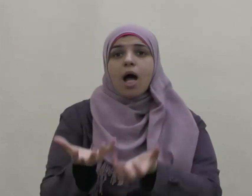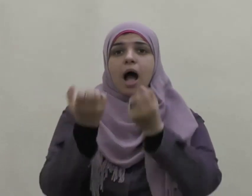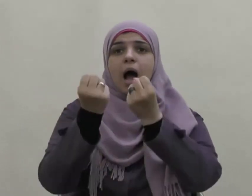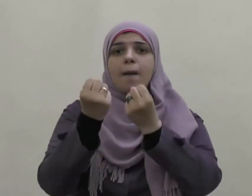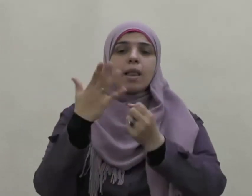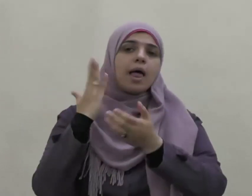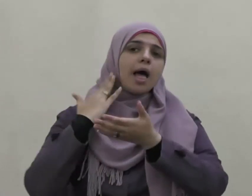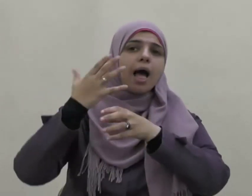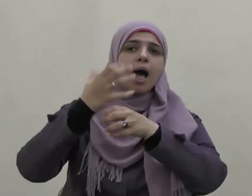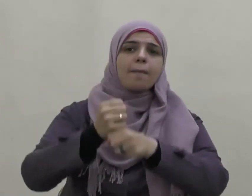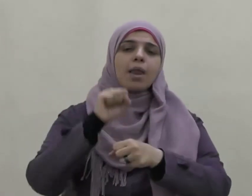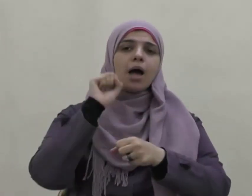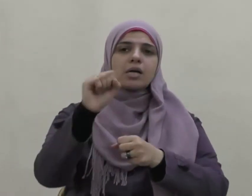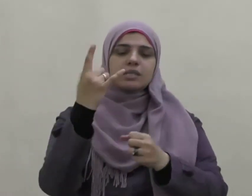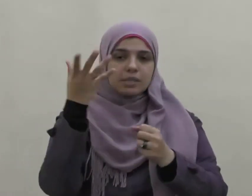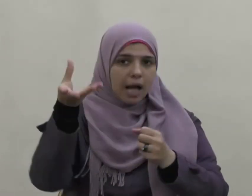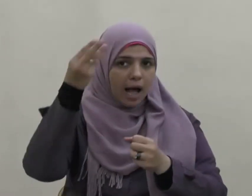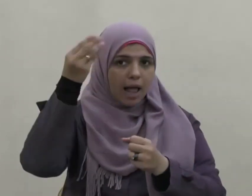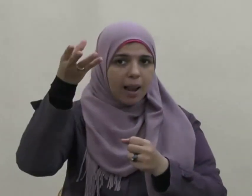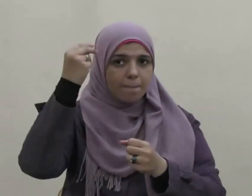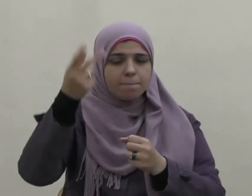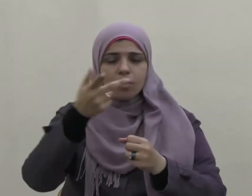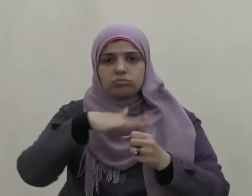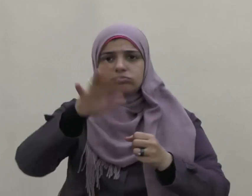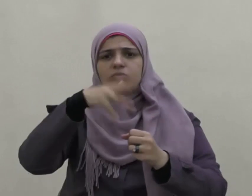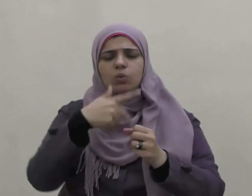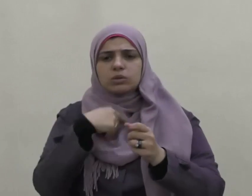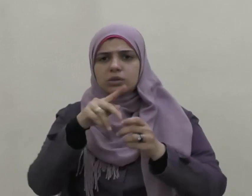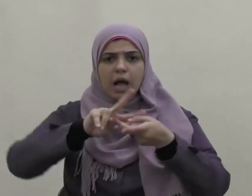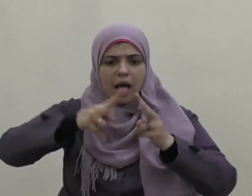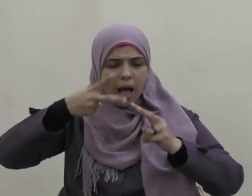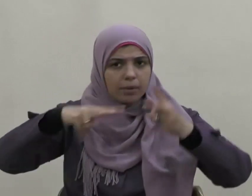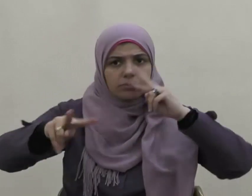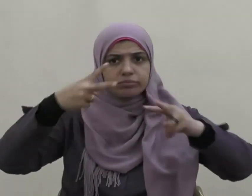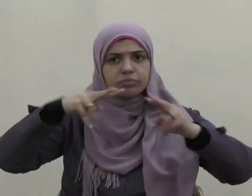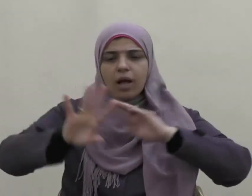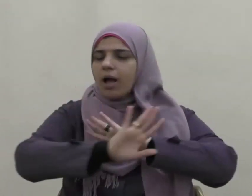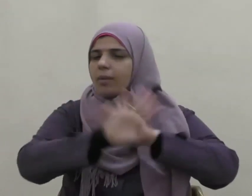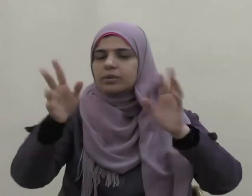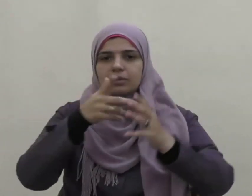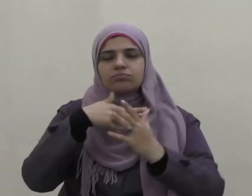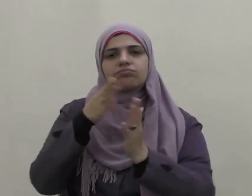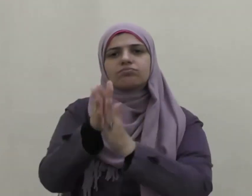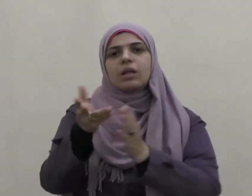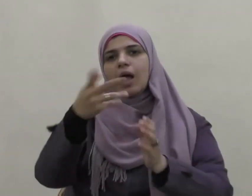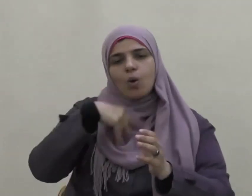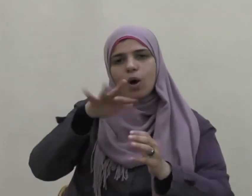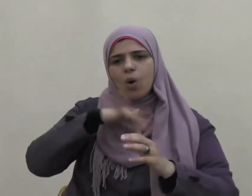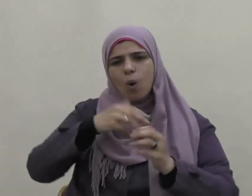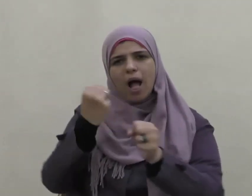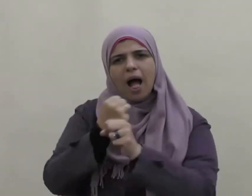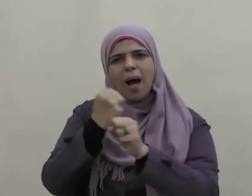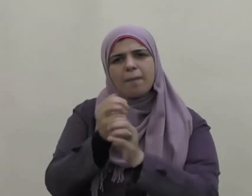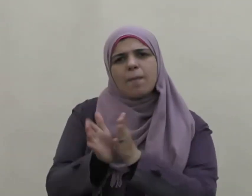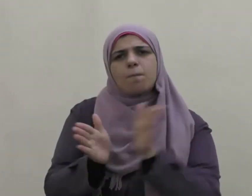العلم ينفون عنه تحريف الغالين وانتحال المبطلين وتأويل